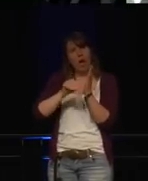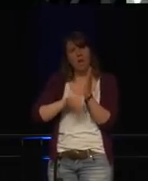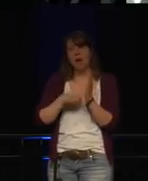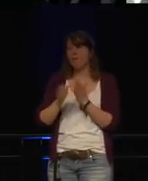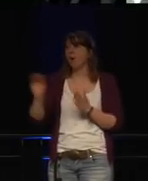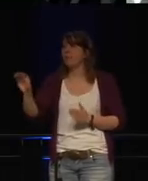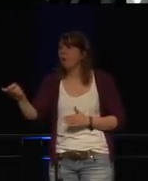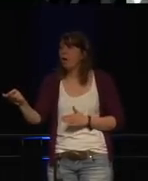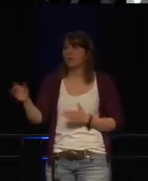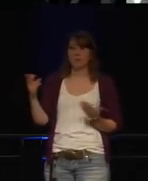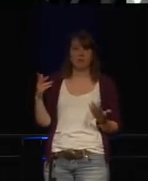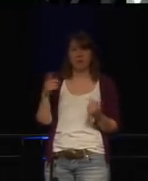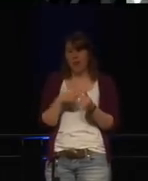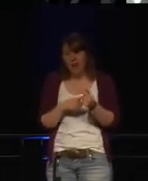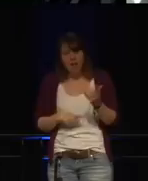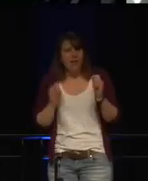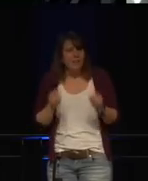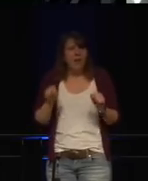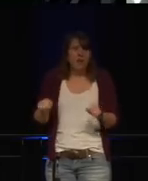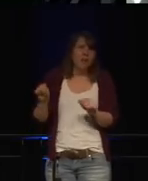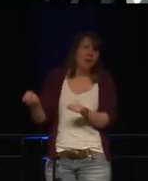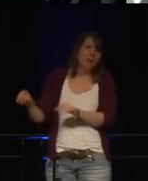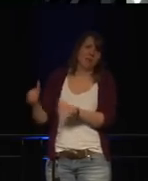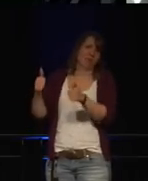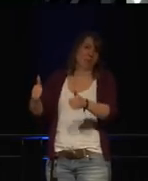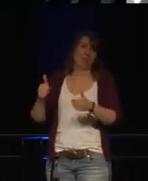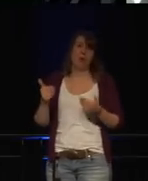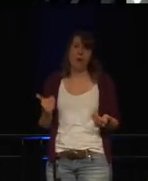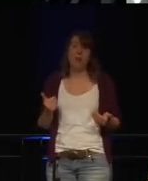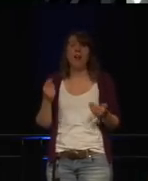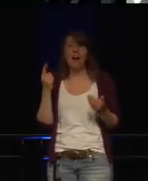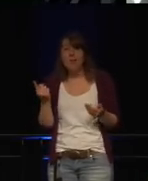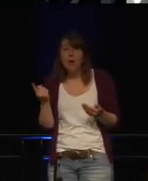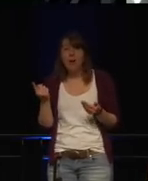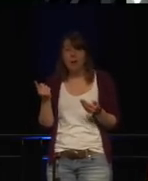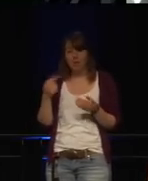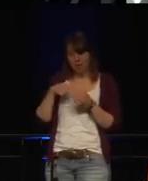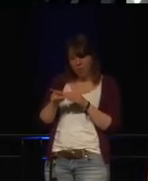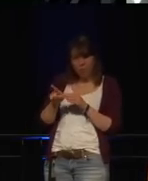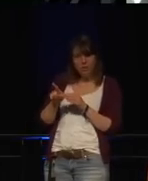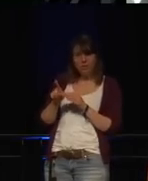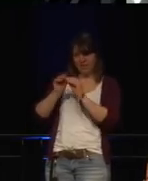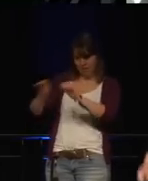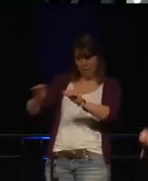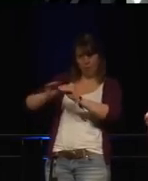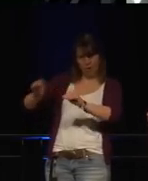Einkaufslisten verwalten lassen und so weiter. Aber das ist auch die